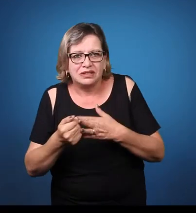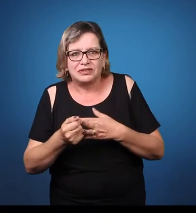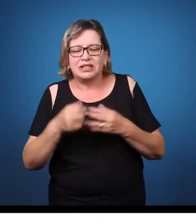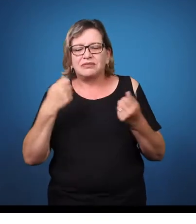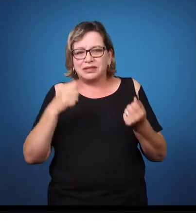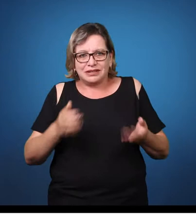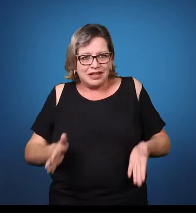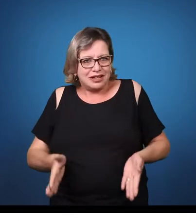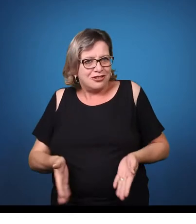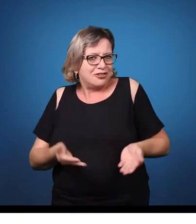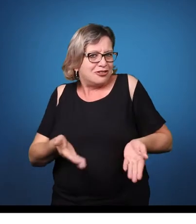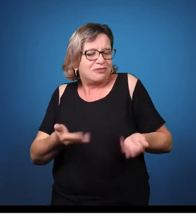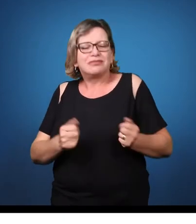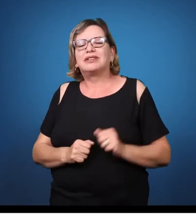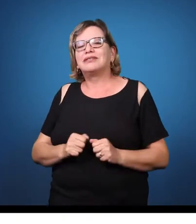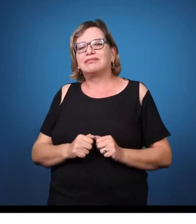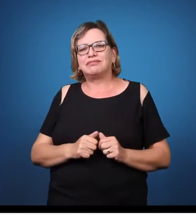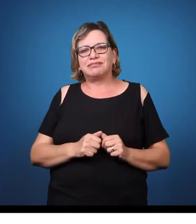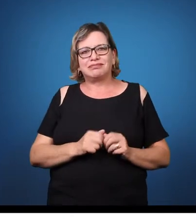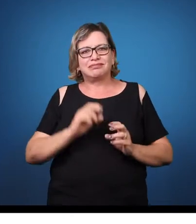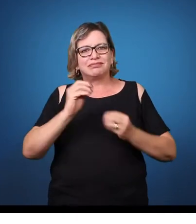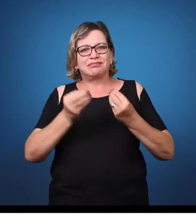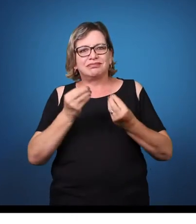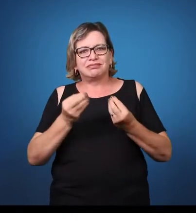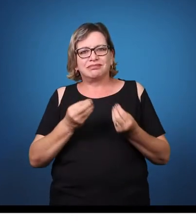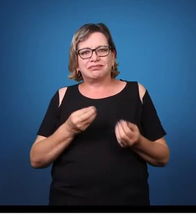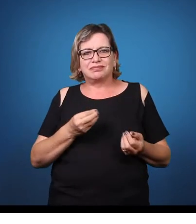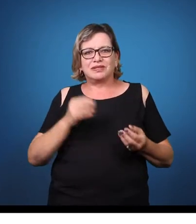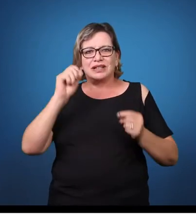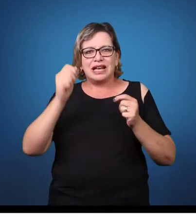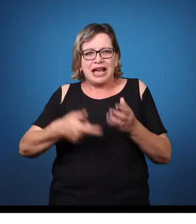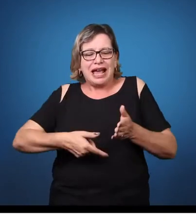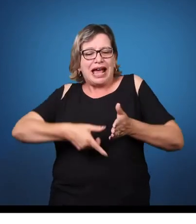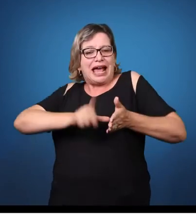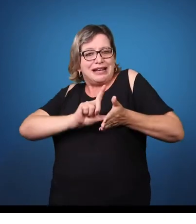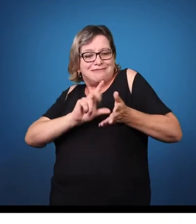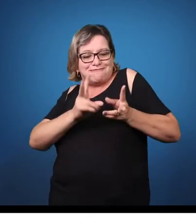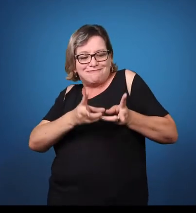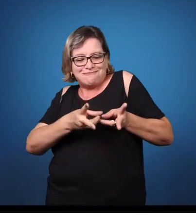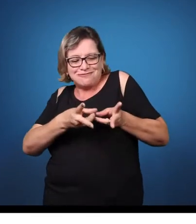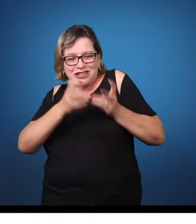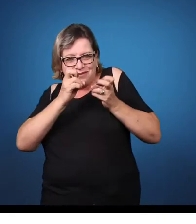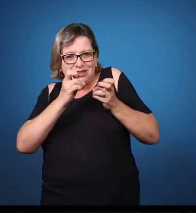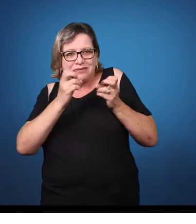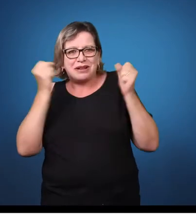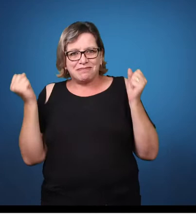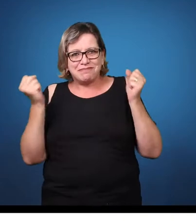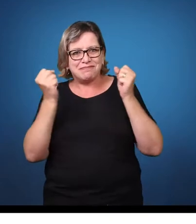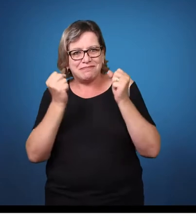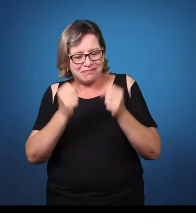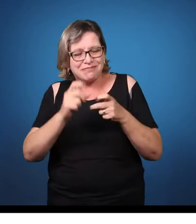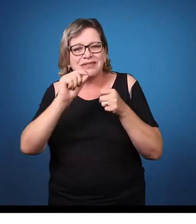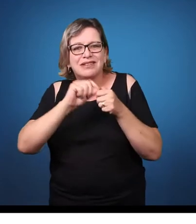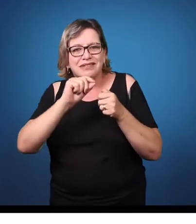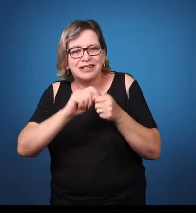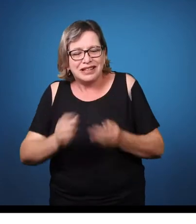para poder encaminhar aos profissionais adequados, mais sucesso nós vamos ter no futuro, na